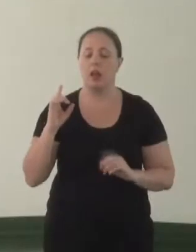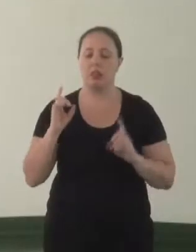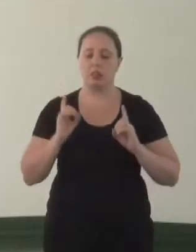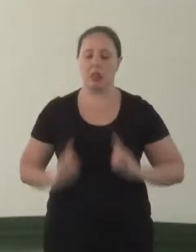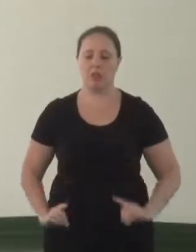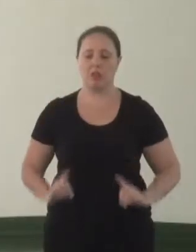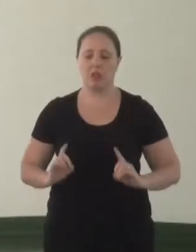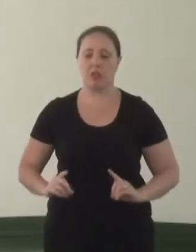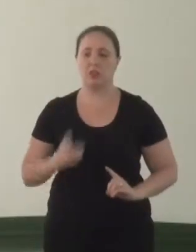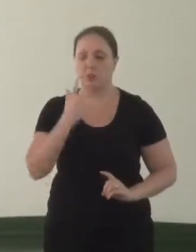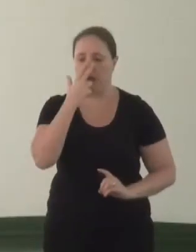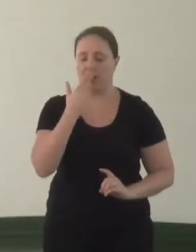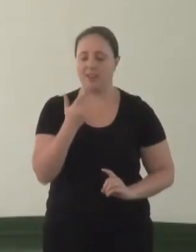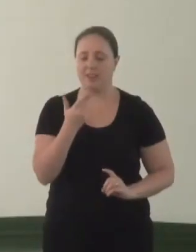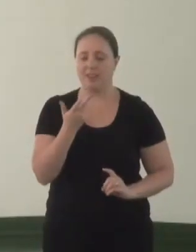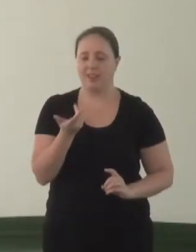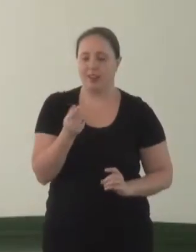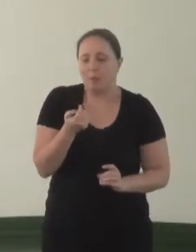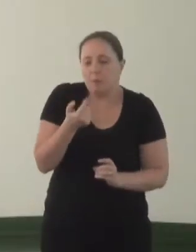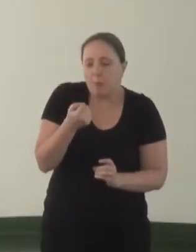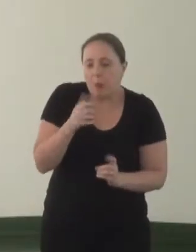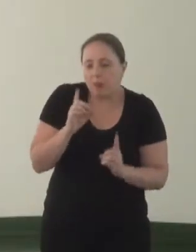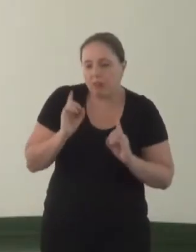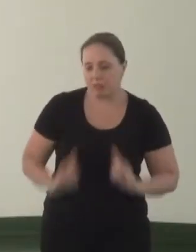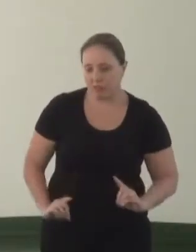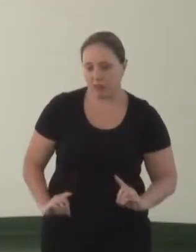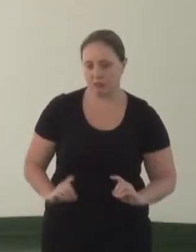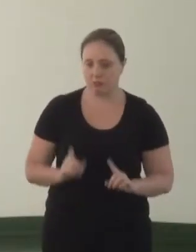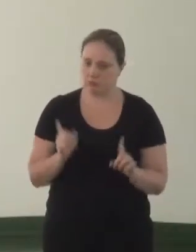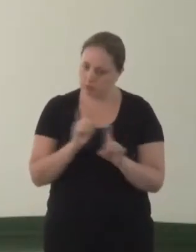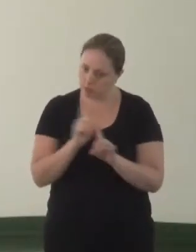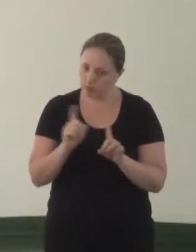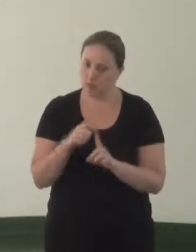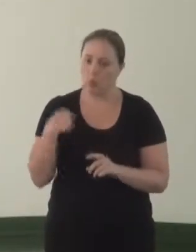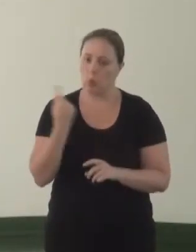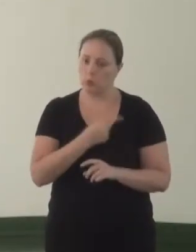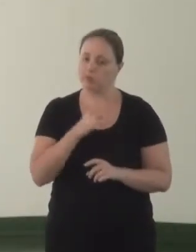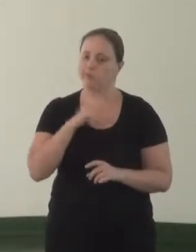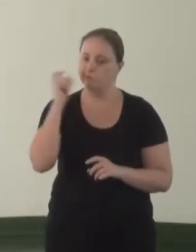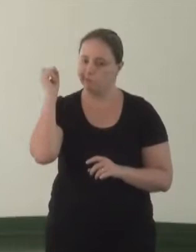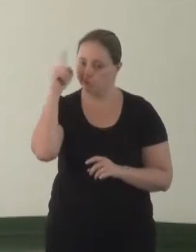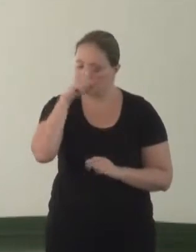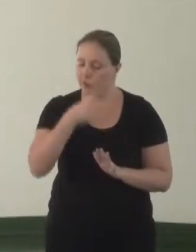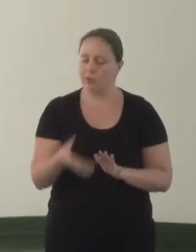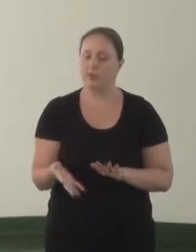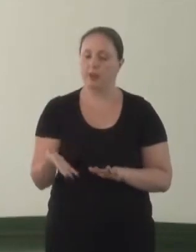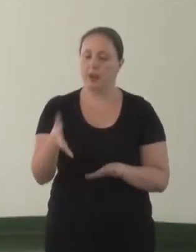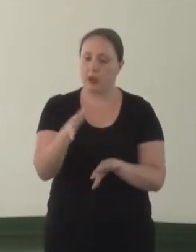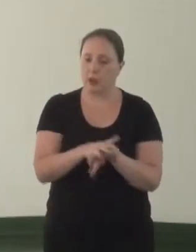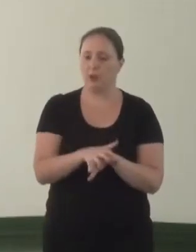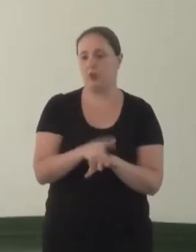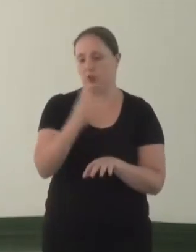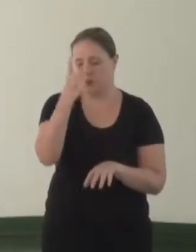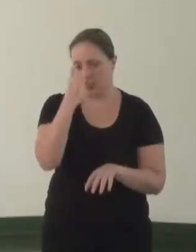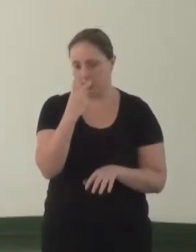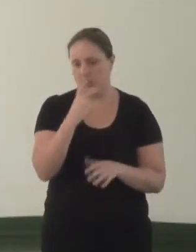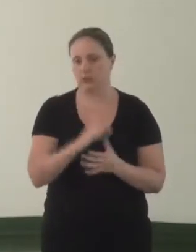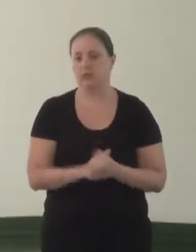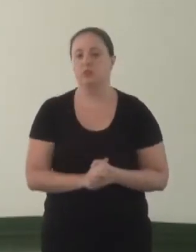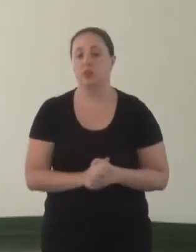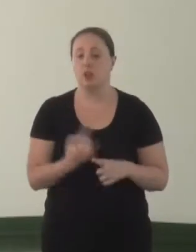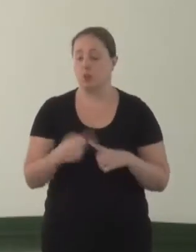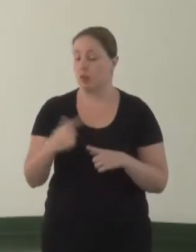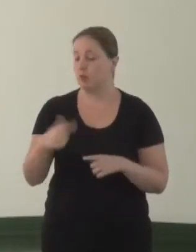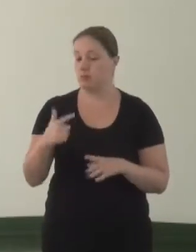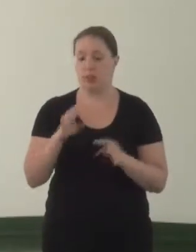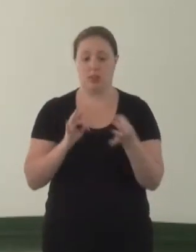que tem a menor deficiência possível, entendeu? Então, a gente tem uma dificuldade para incluir o deficiente visual, por exemplo, porque